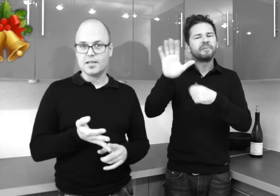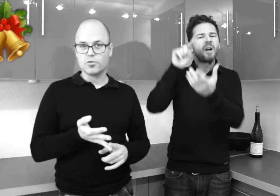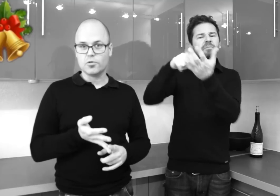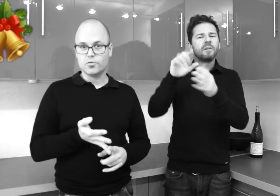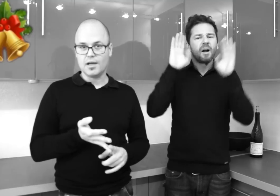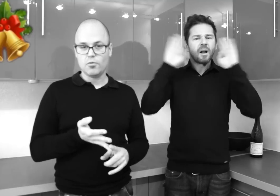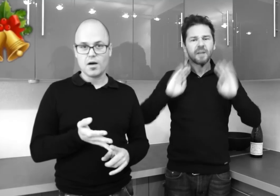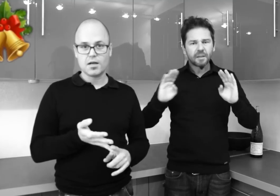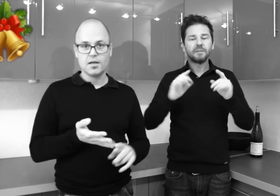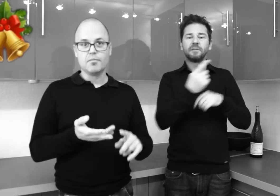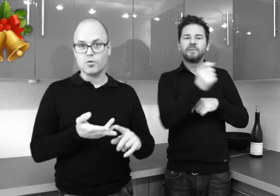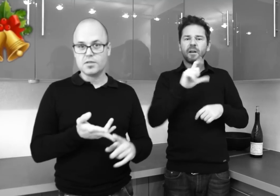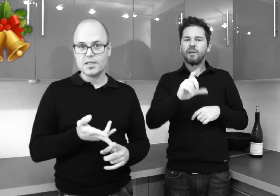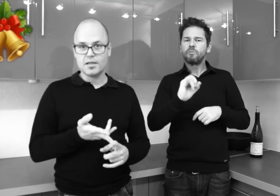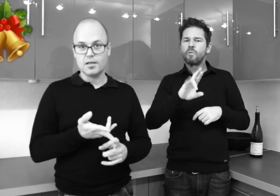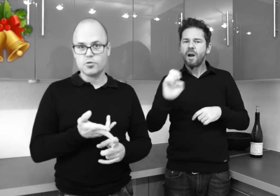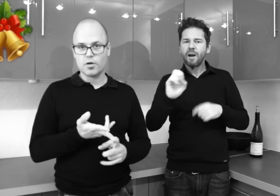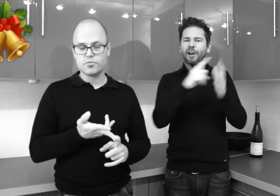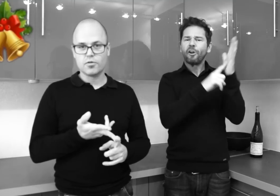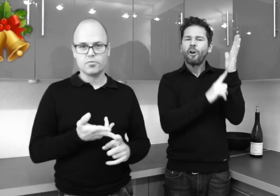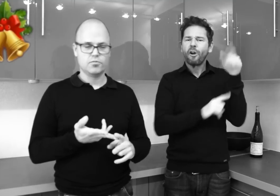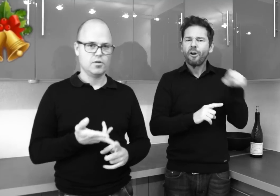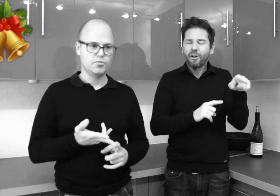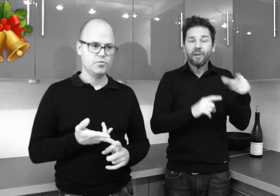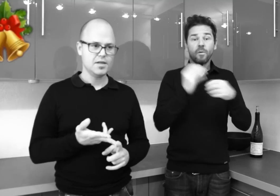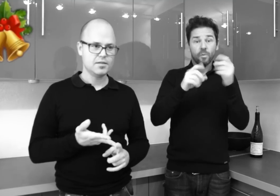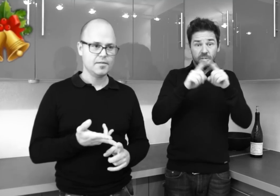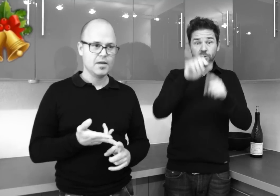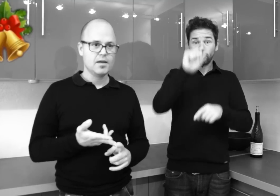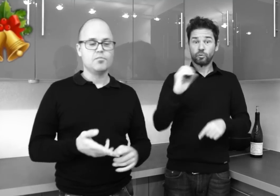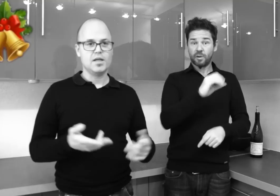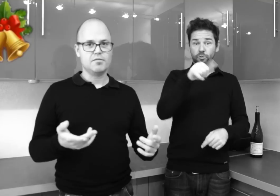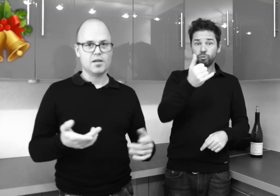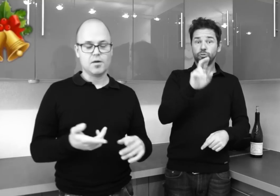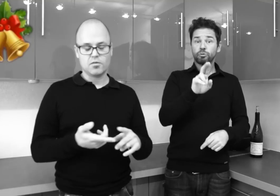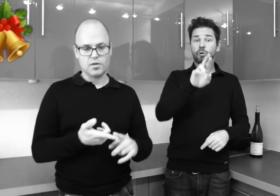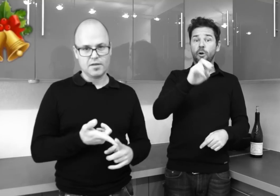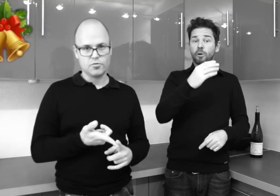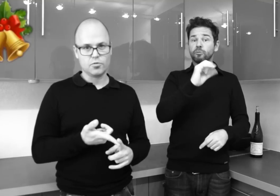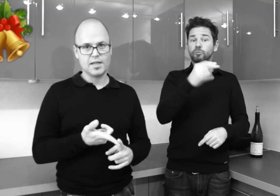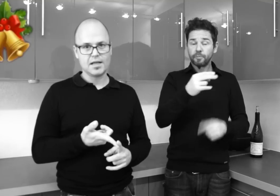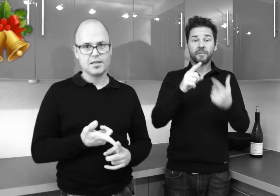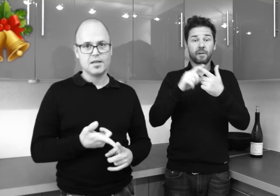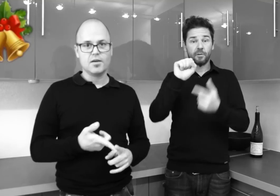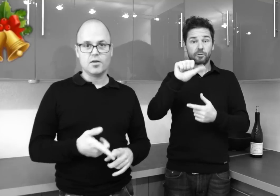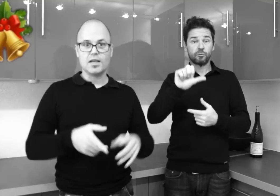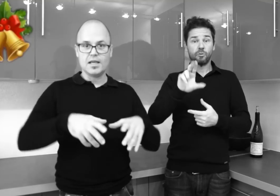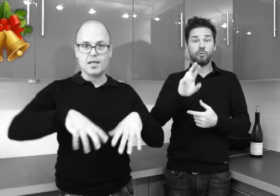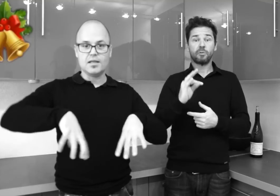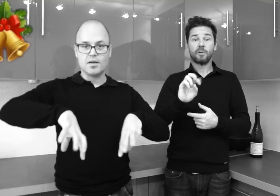licoreux de la Loire, mais aussi les Juransons dans le sud-ouest, bien évidemment les vins de Sauterne, et les